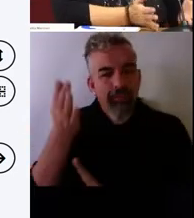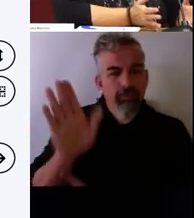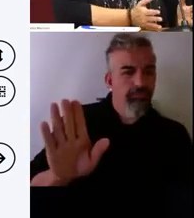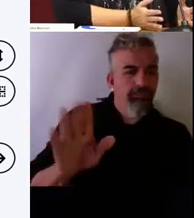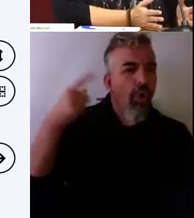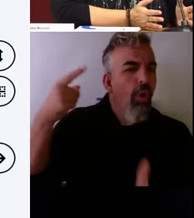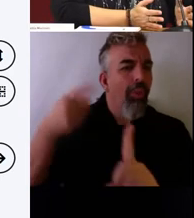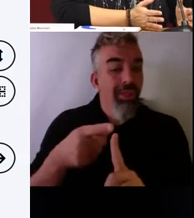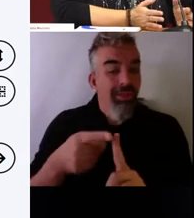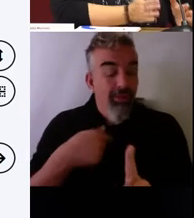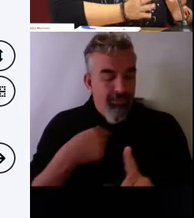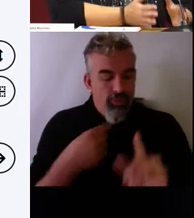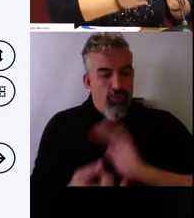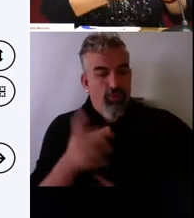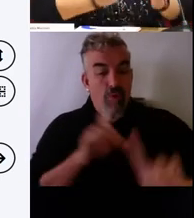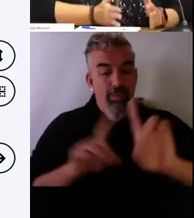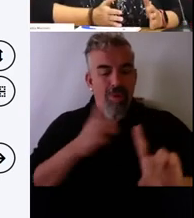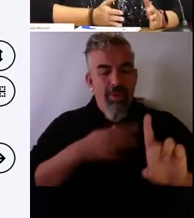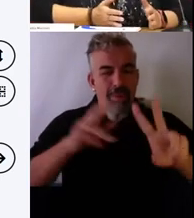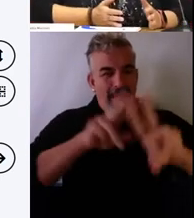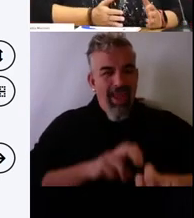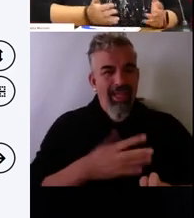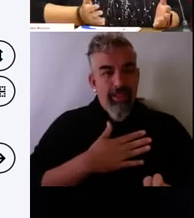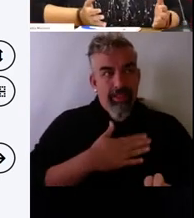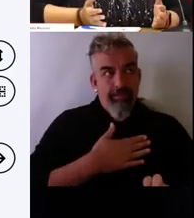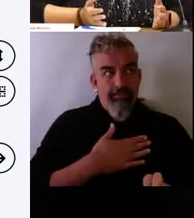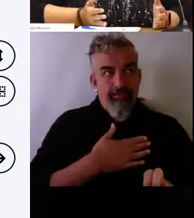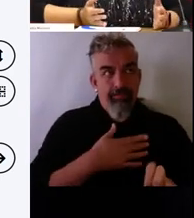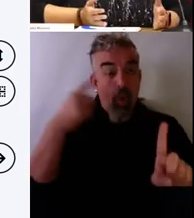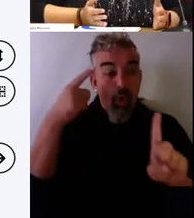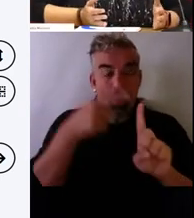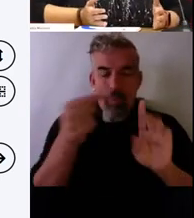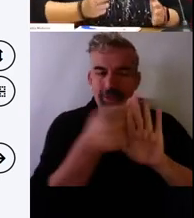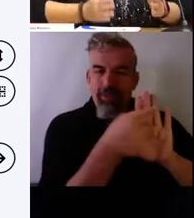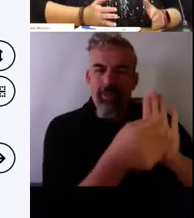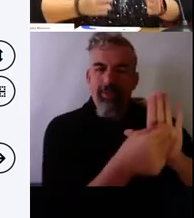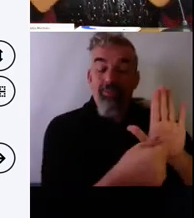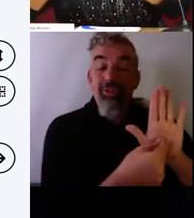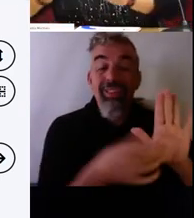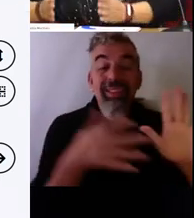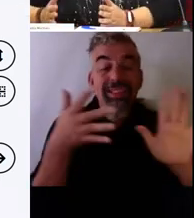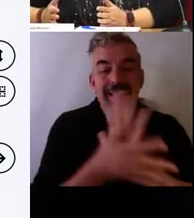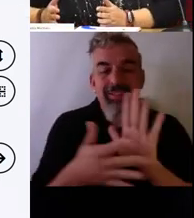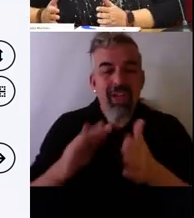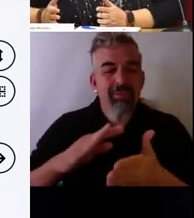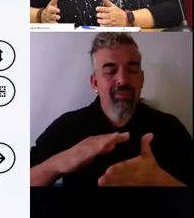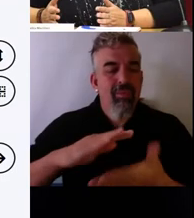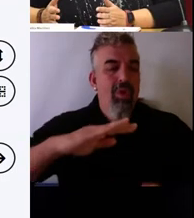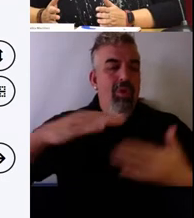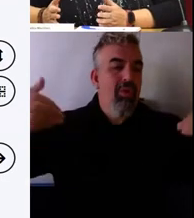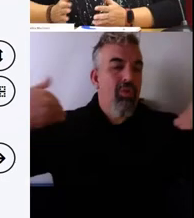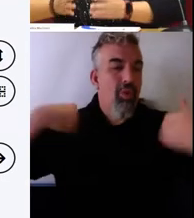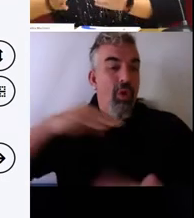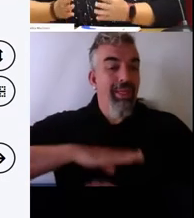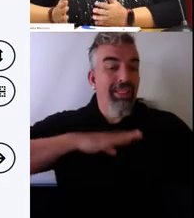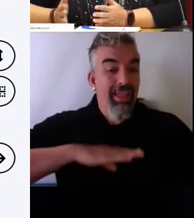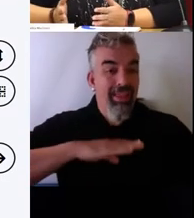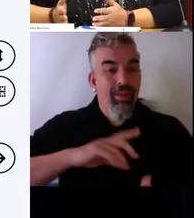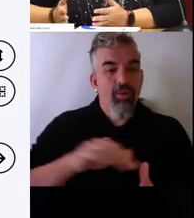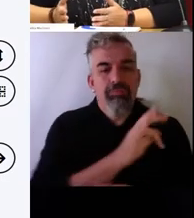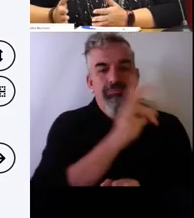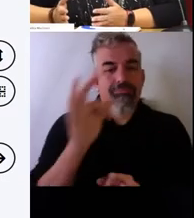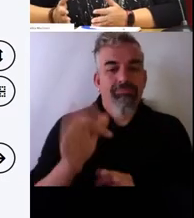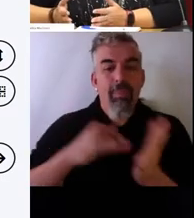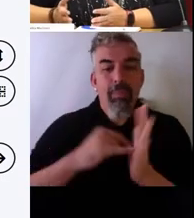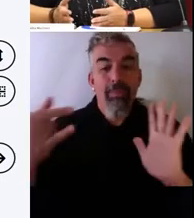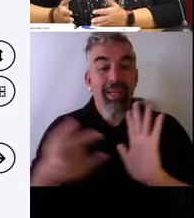problema de análisis, piensa unos objetivos, que serían esas competencias, piensa una metodología, que serían las herramientas